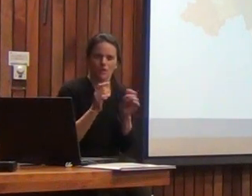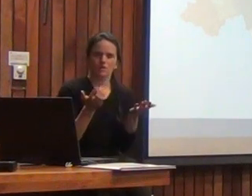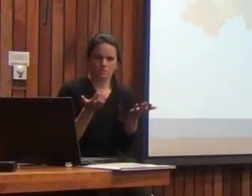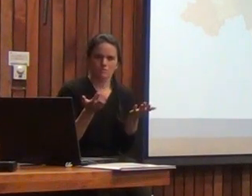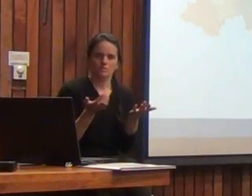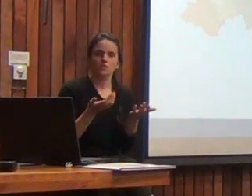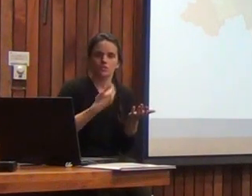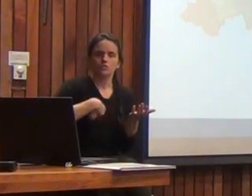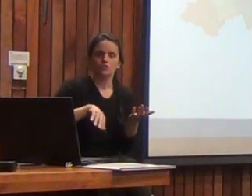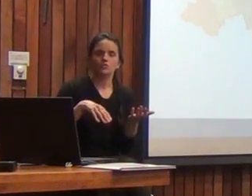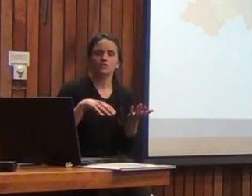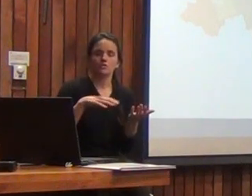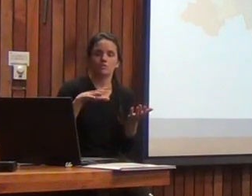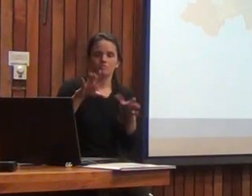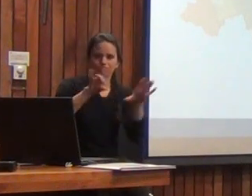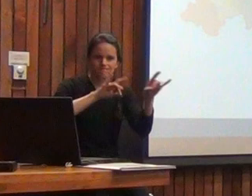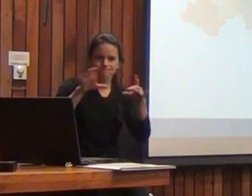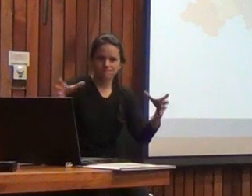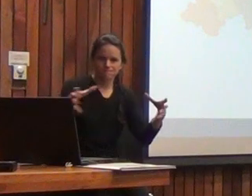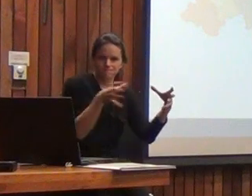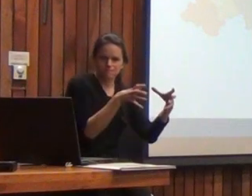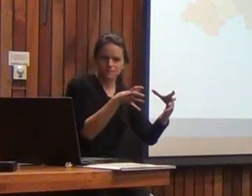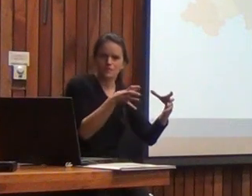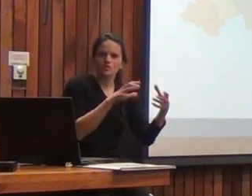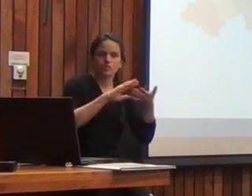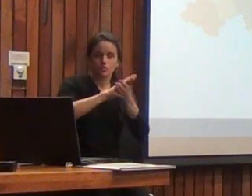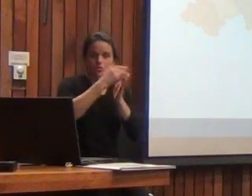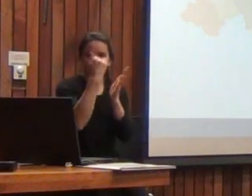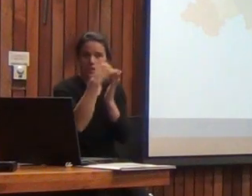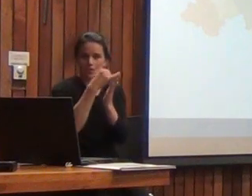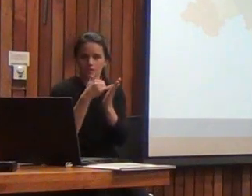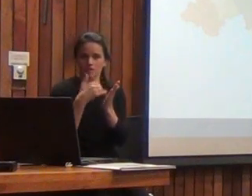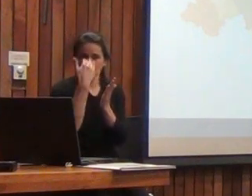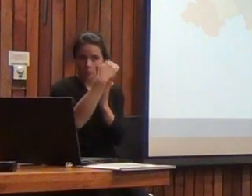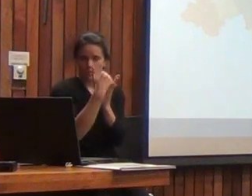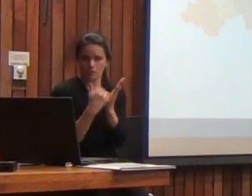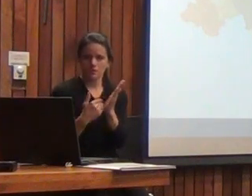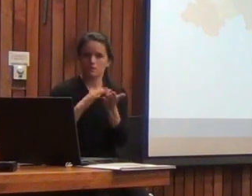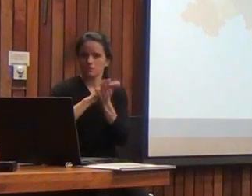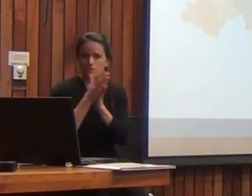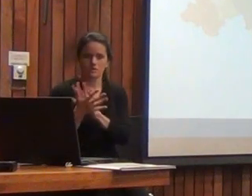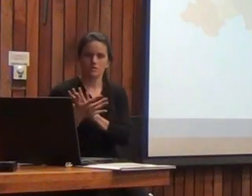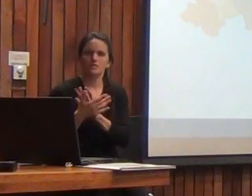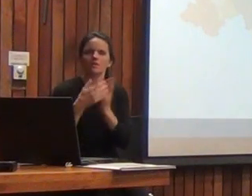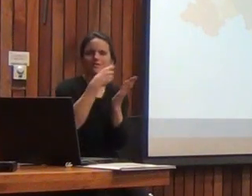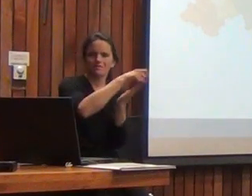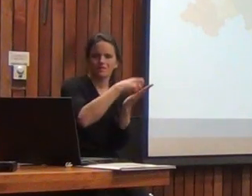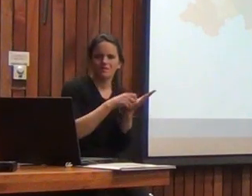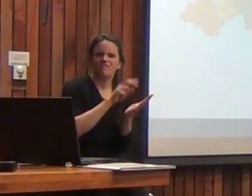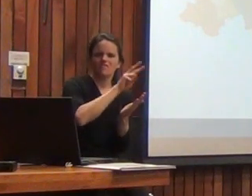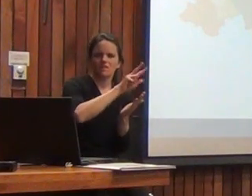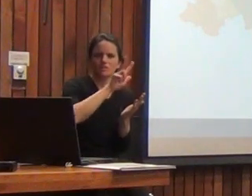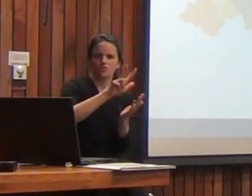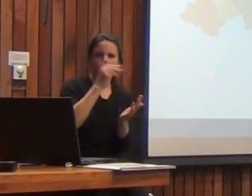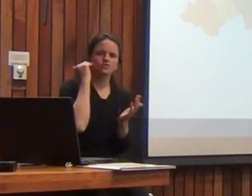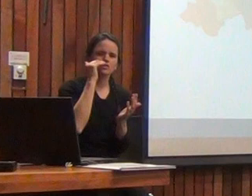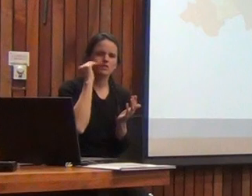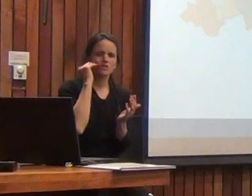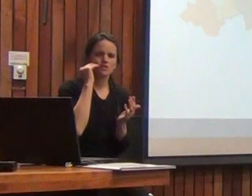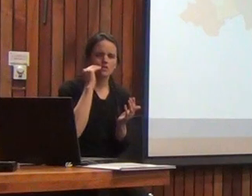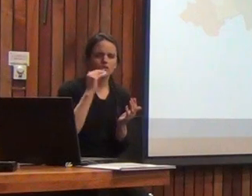objetivo aplicamos algunas en todas las subpruebas a una muestra de 28 niños de la región